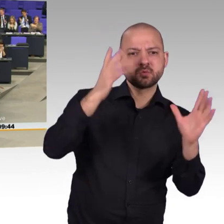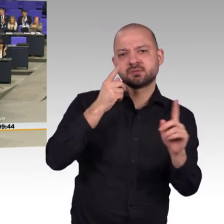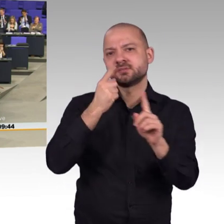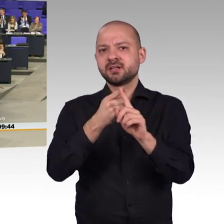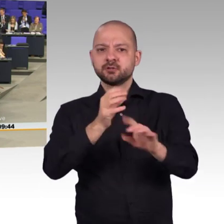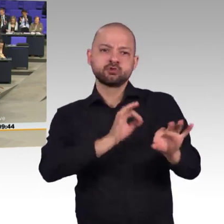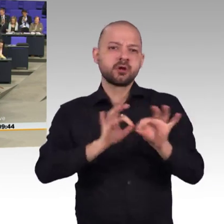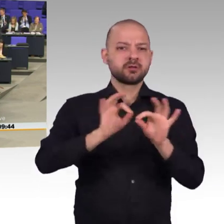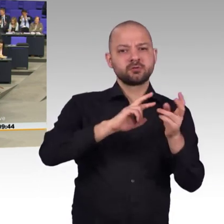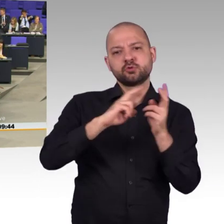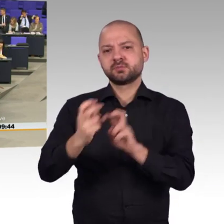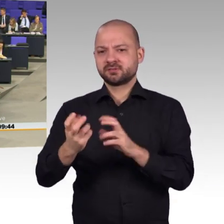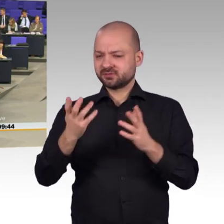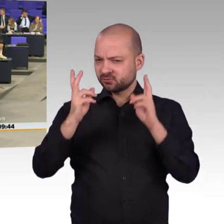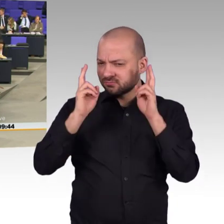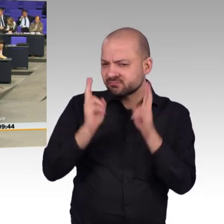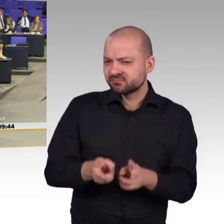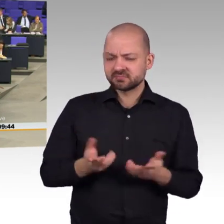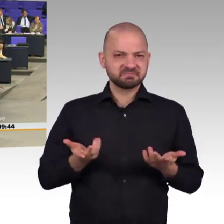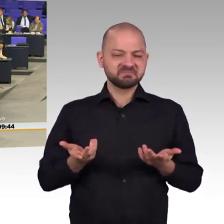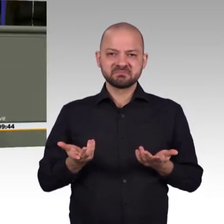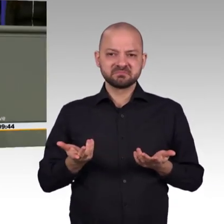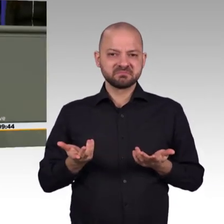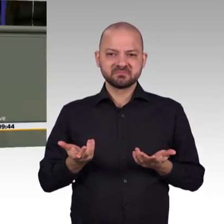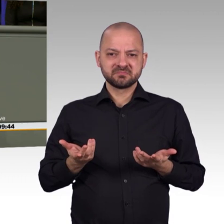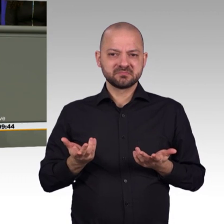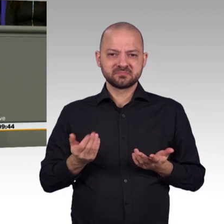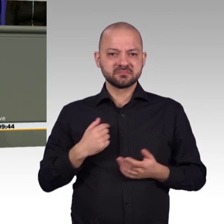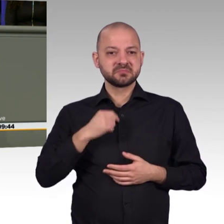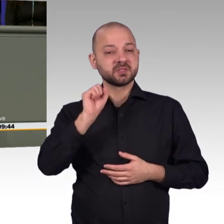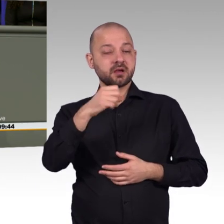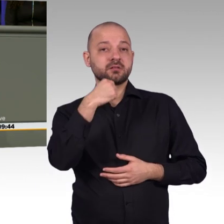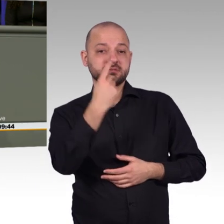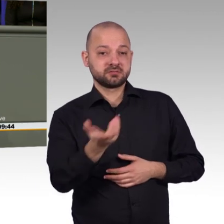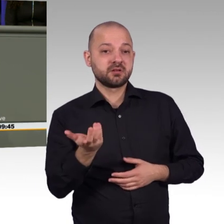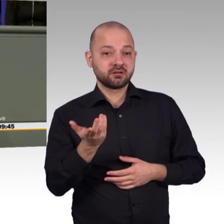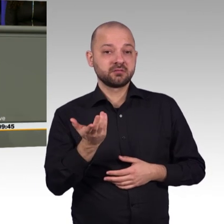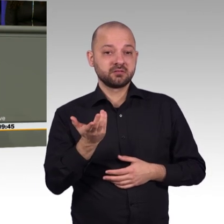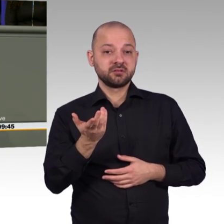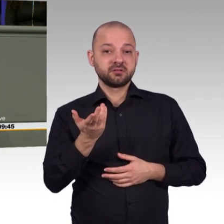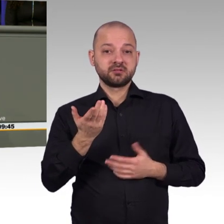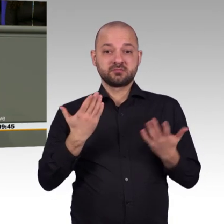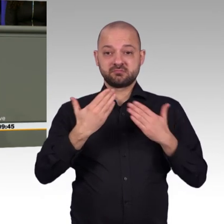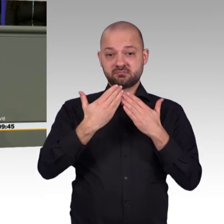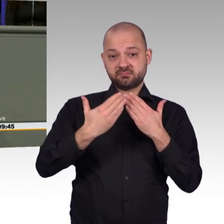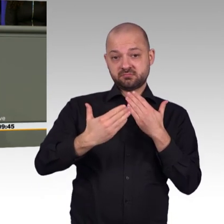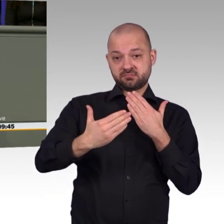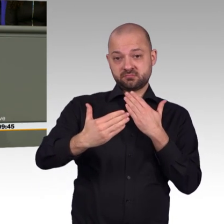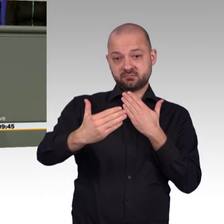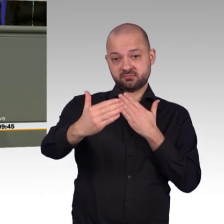Die in munteren Worten formulierte Umsetzungstrategie nähert sich einerseits aus der ja leider gefloppten digitalen Agenda